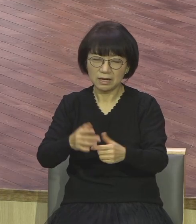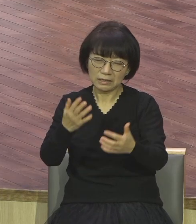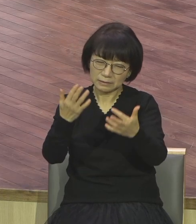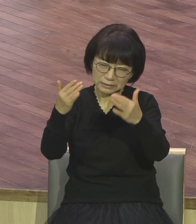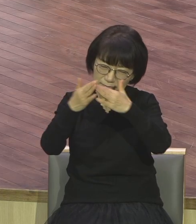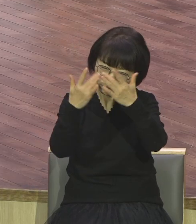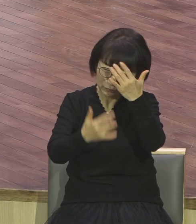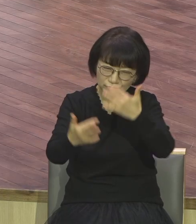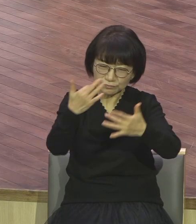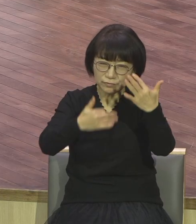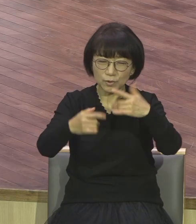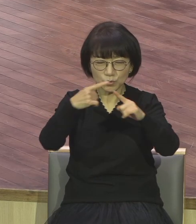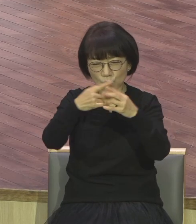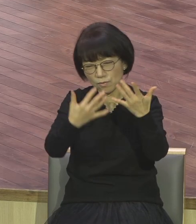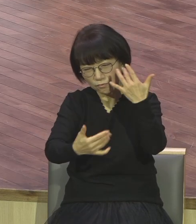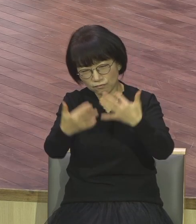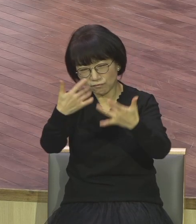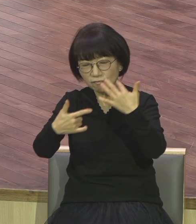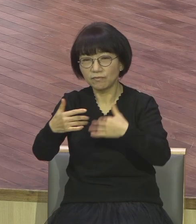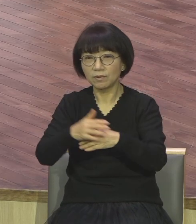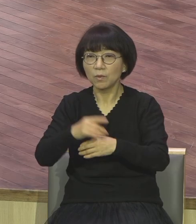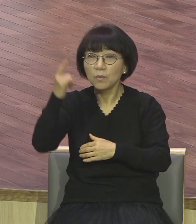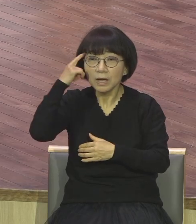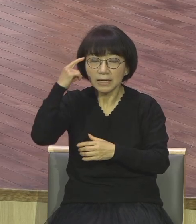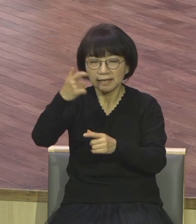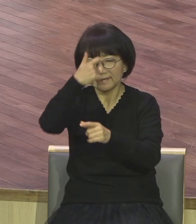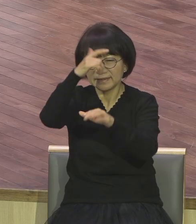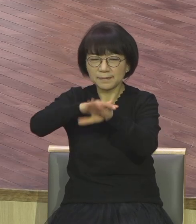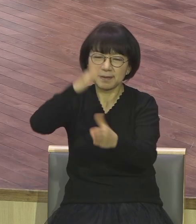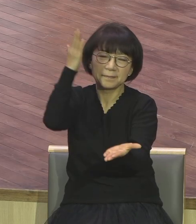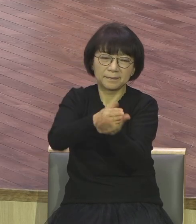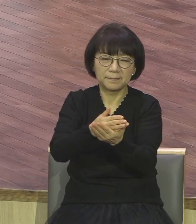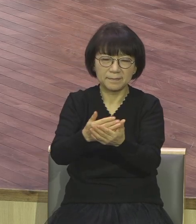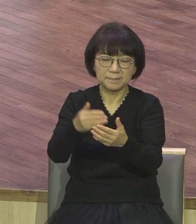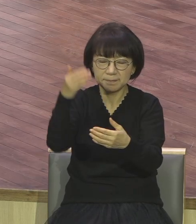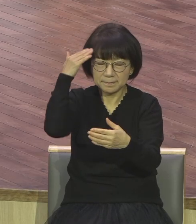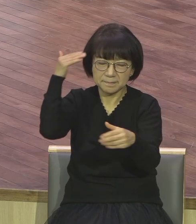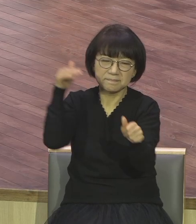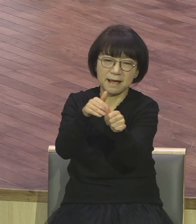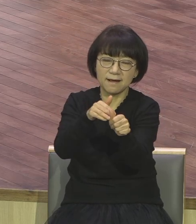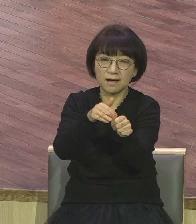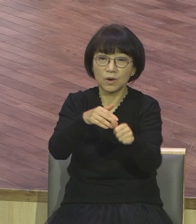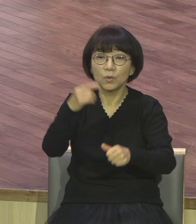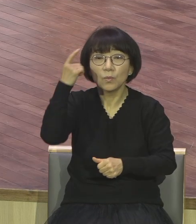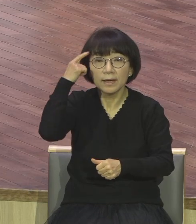죽여 예배가 가장 사단이 싫어하는 거예요 하나님을 예배하니까 기분 나쁘잖아요